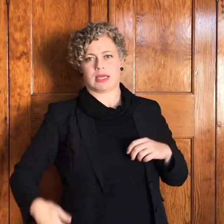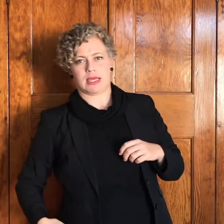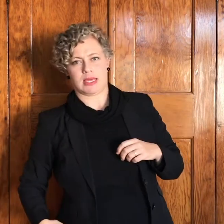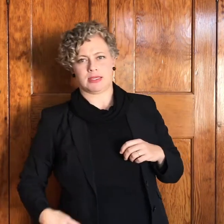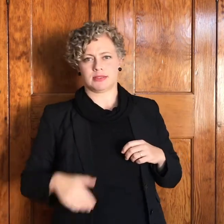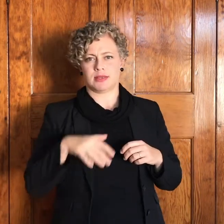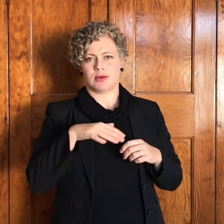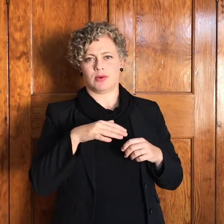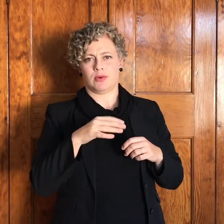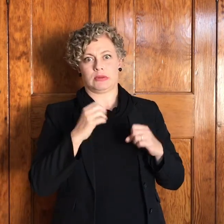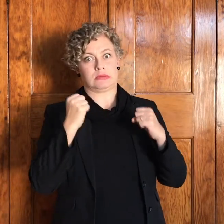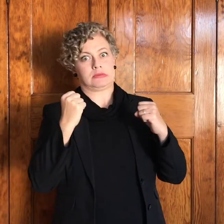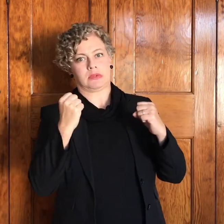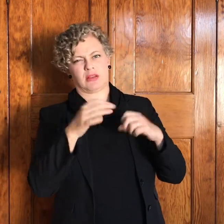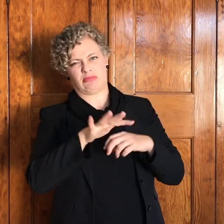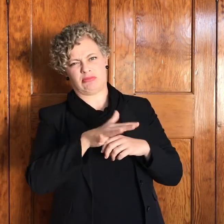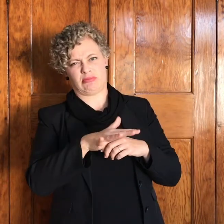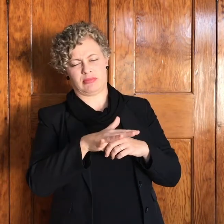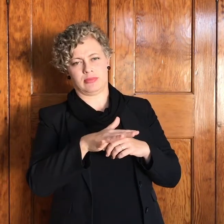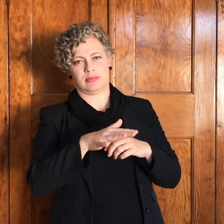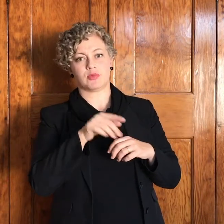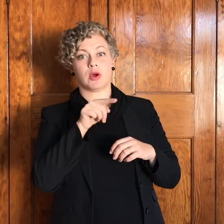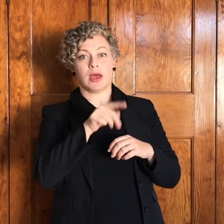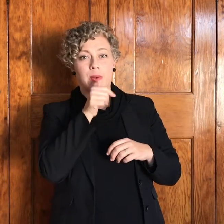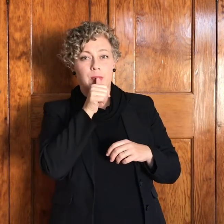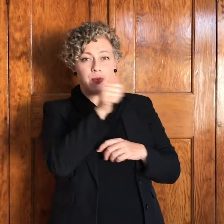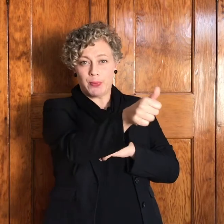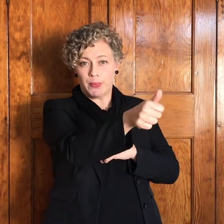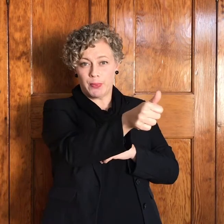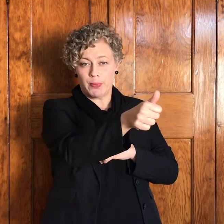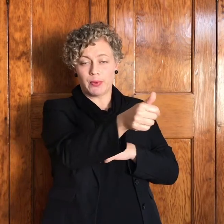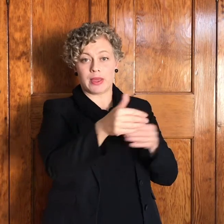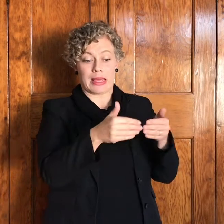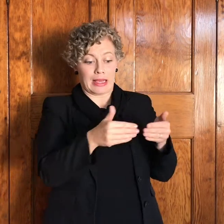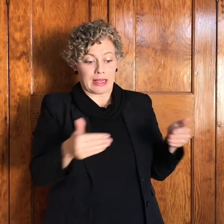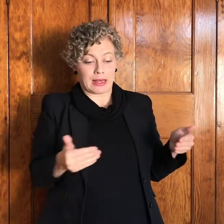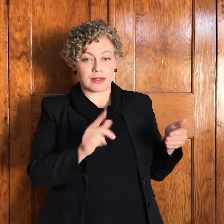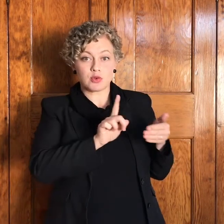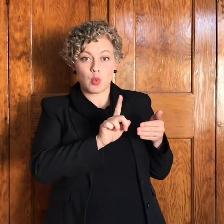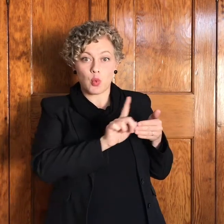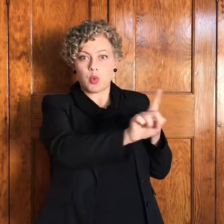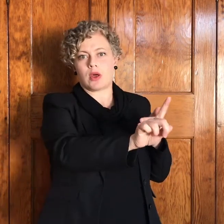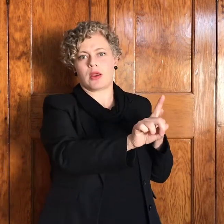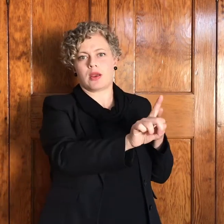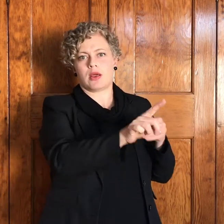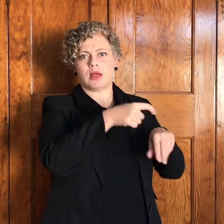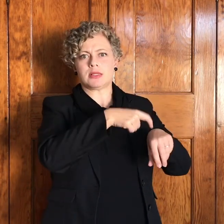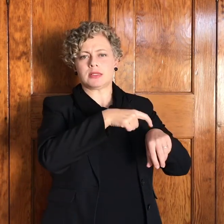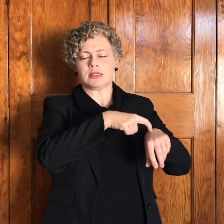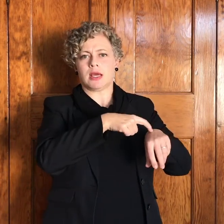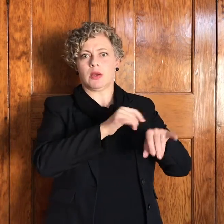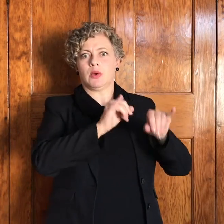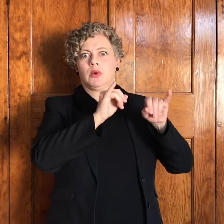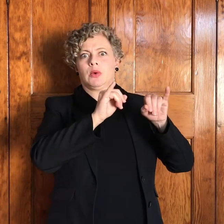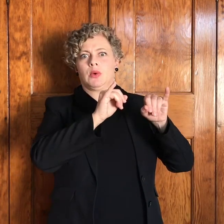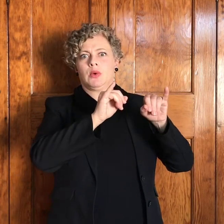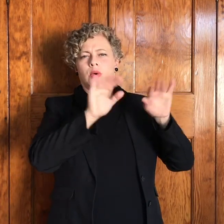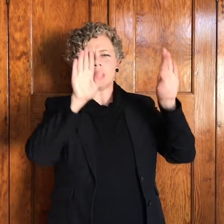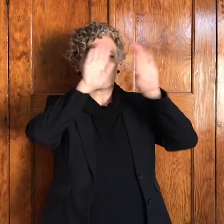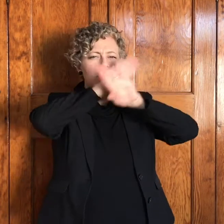as hy die grens oorsteek dan is dit een kritieke oomblik en in die nacht het hy belevenis en ons kan